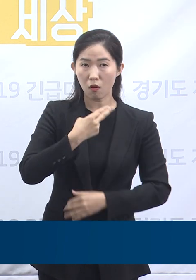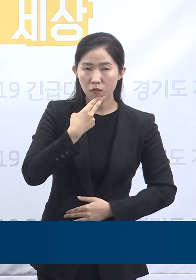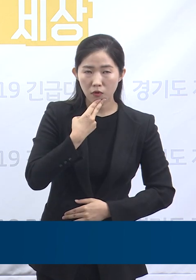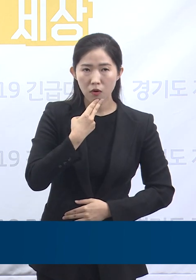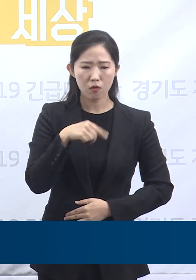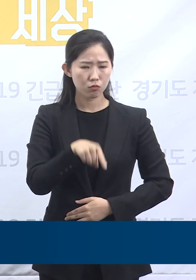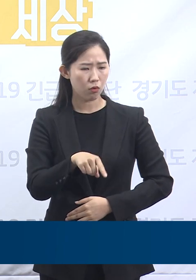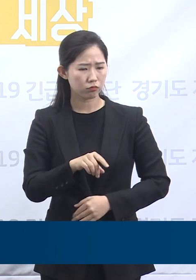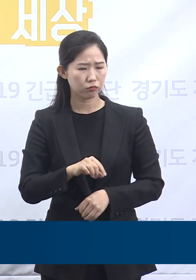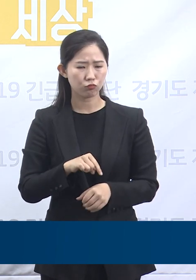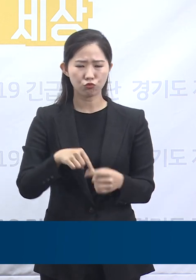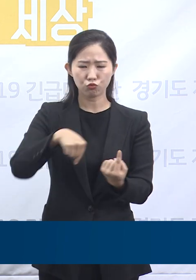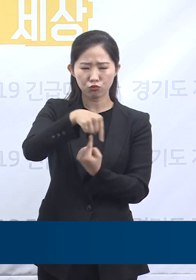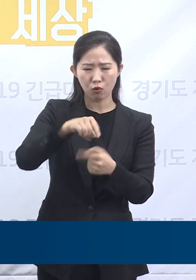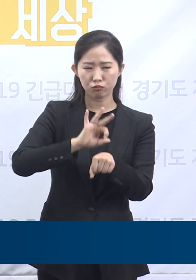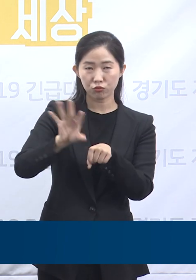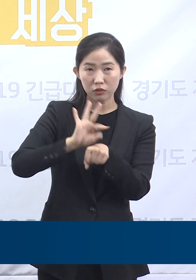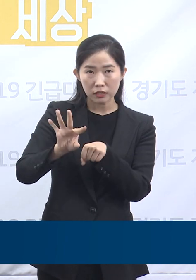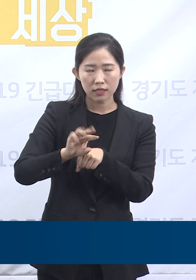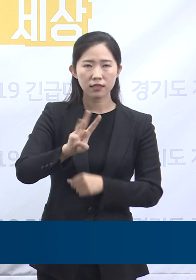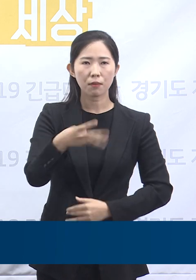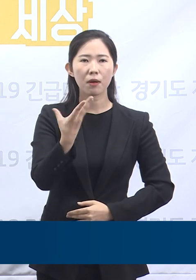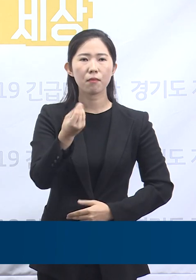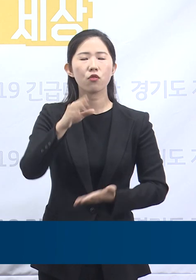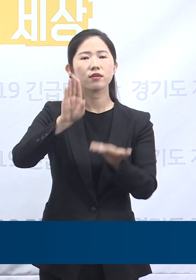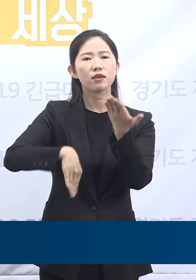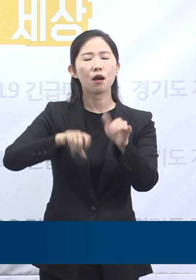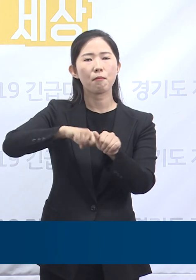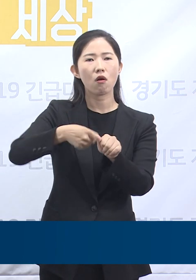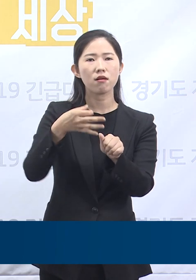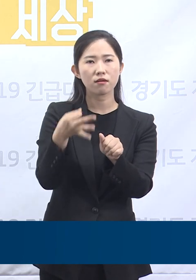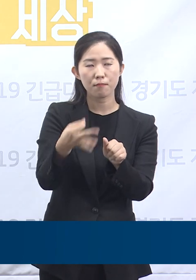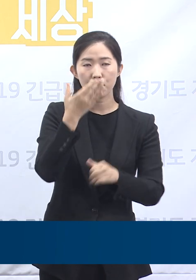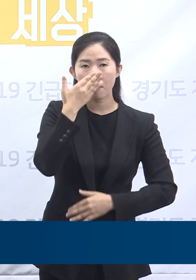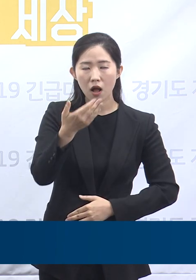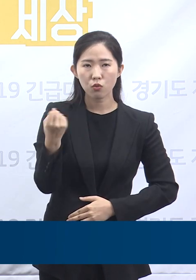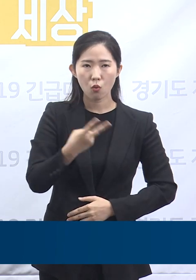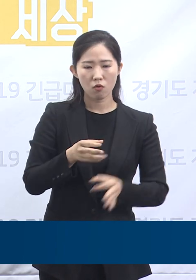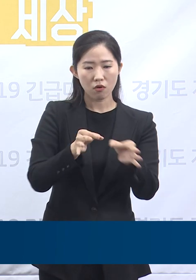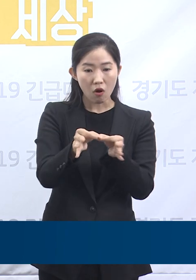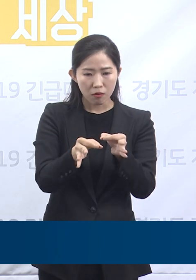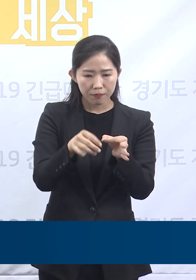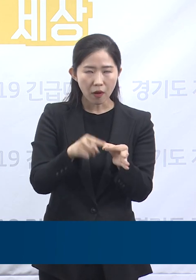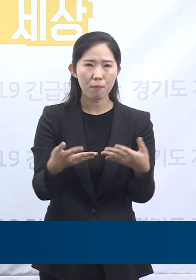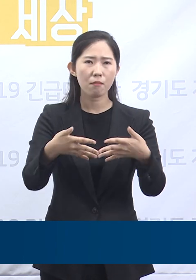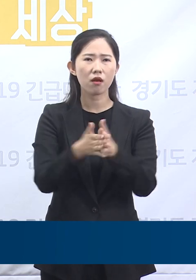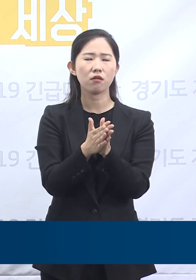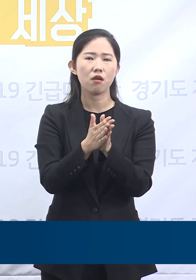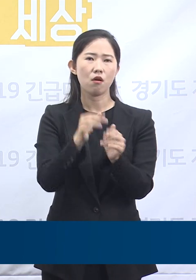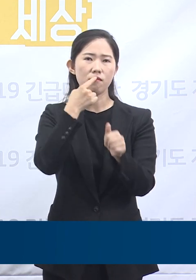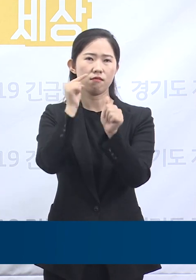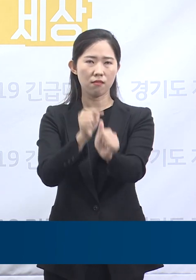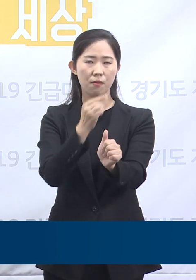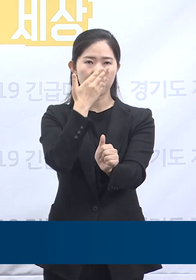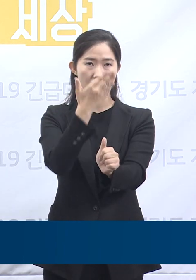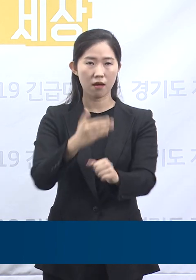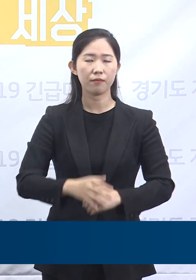운영하는 경우 300만원 이하의 벌금형에 처하거나 영업장 폐쇄 처분을 받을 수 있음을 유념해 주시기 바랍니다.